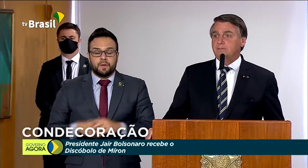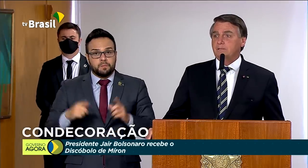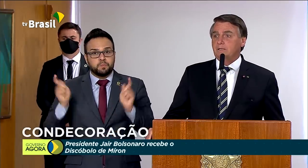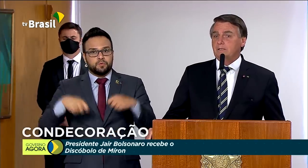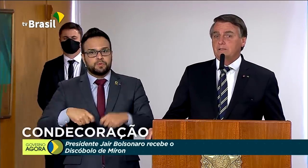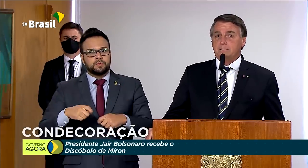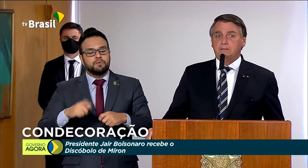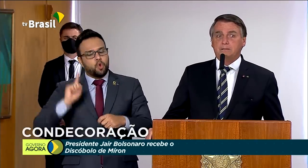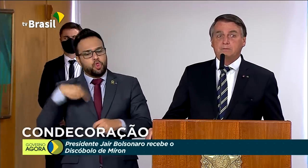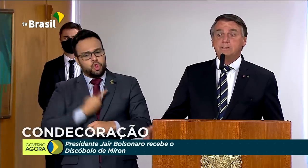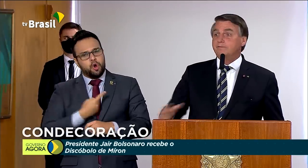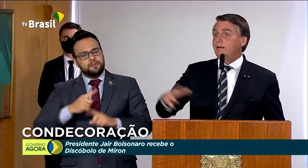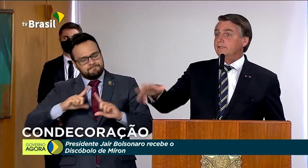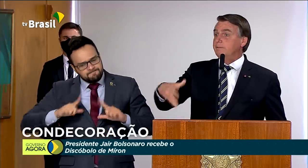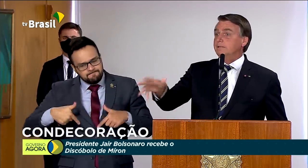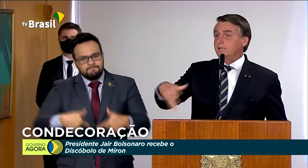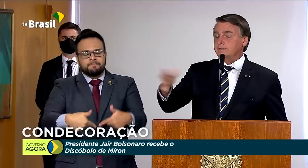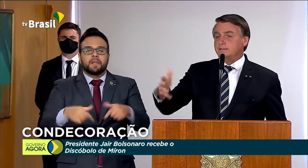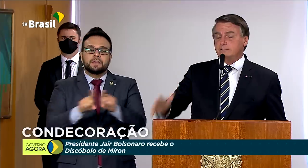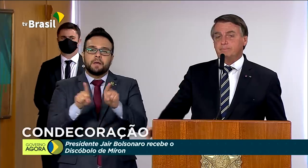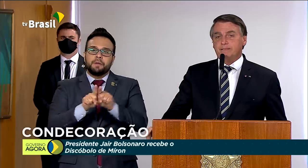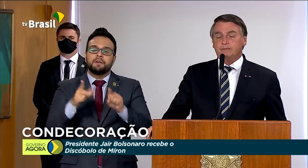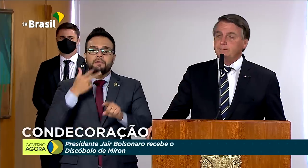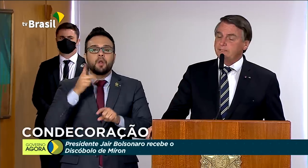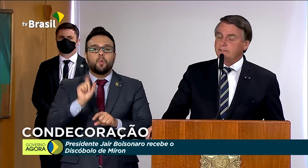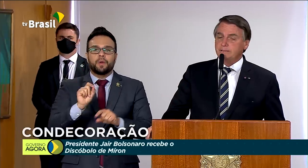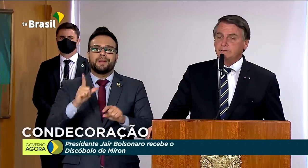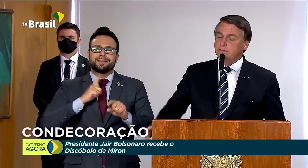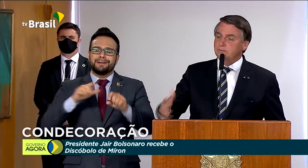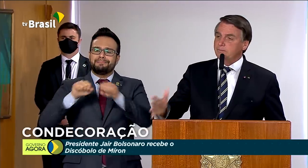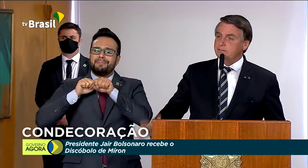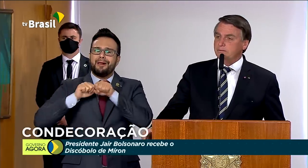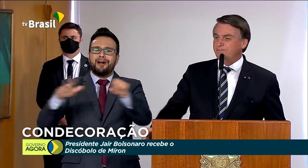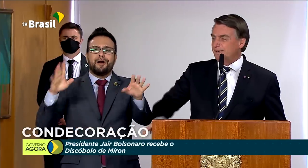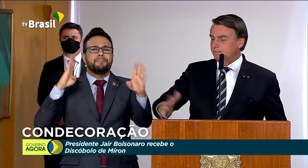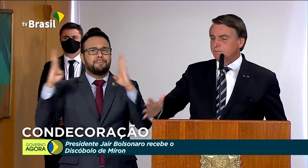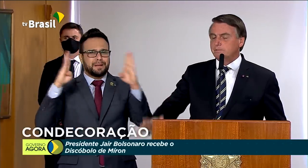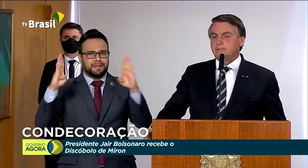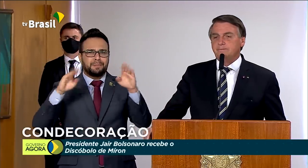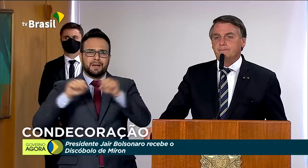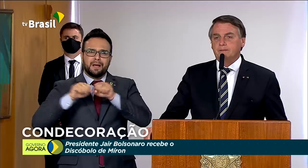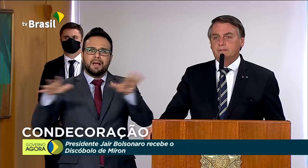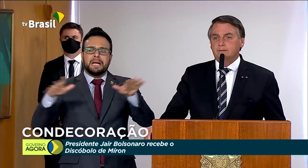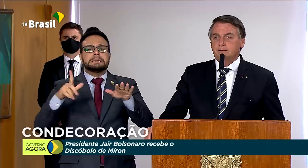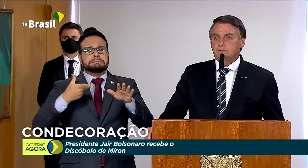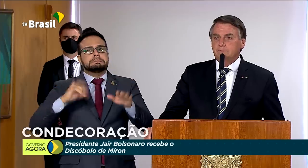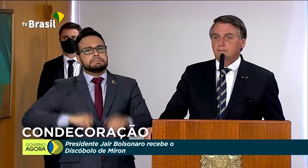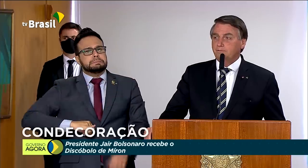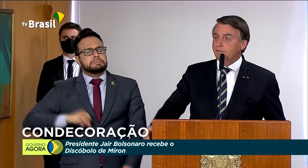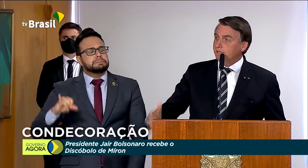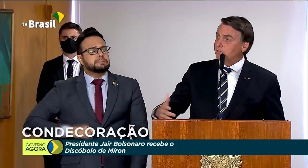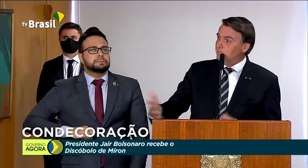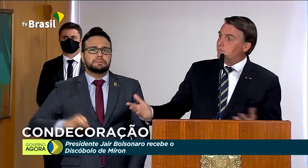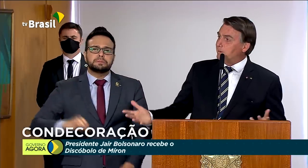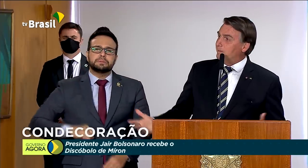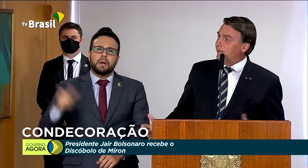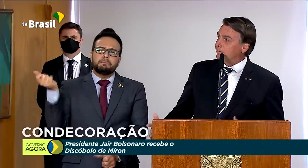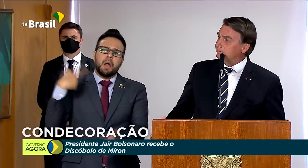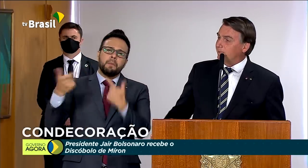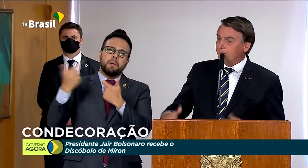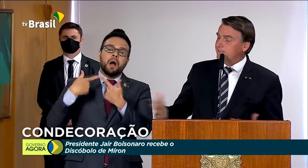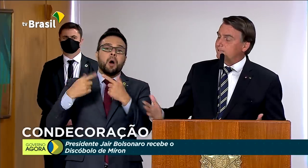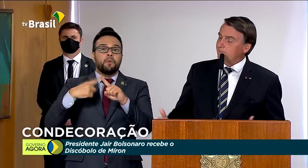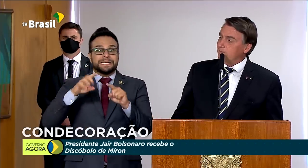nós faremos. E quando se fala também, essa tal da pandemia aí, que desde o começo eu apanhei muito, né, que eu falava, quem tem um bom